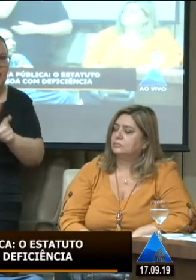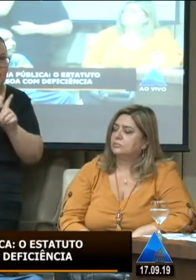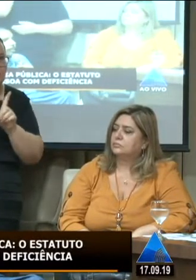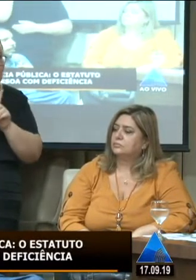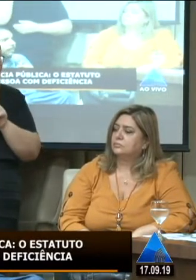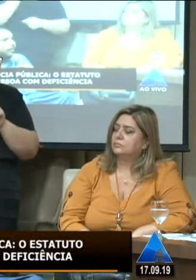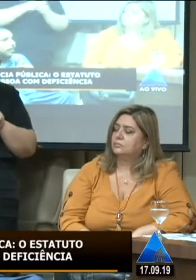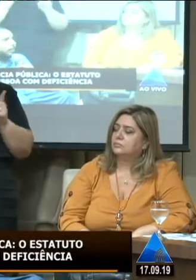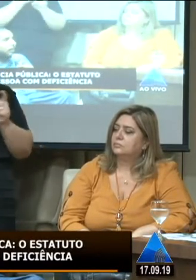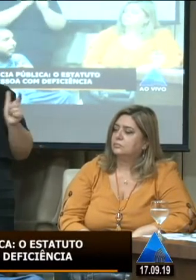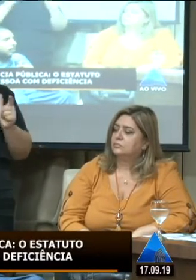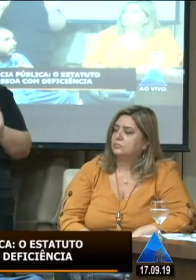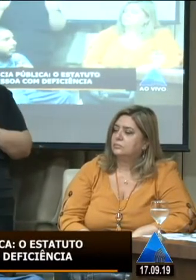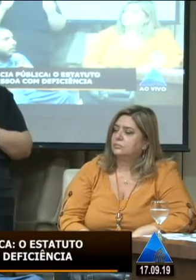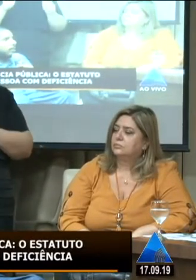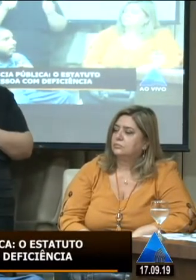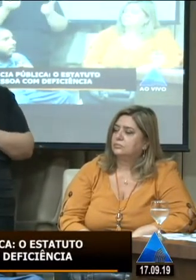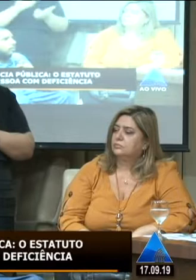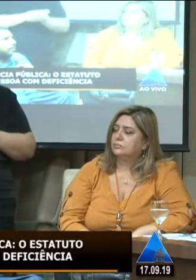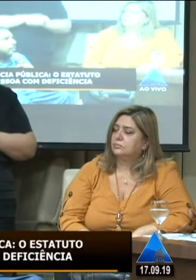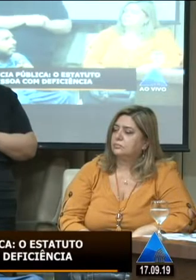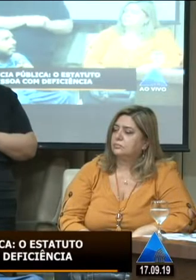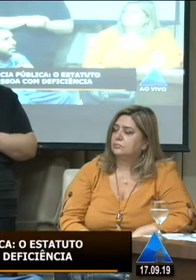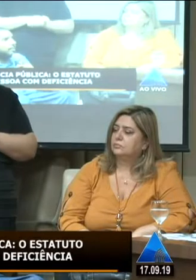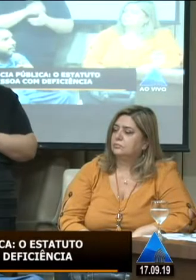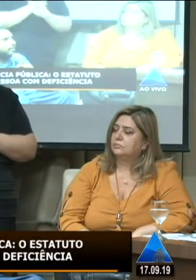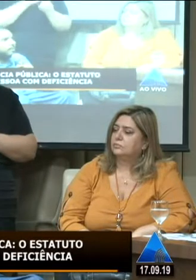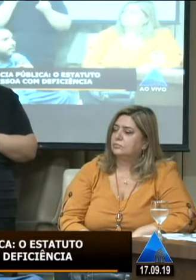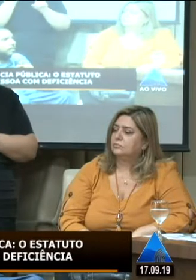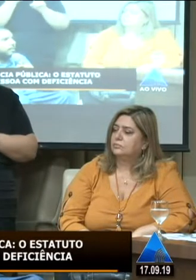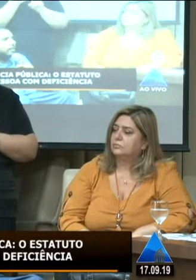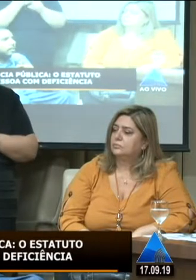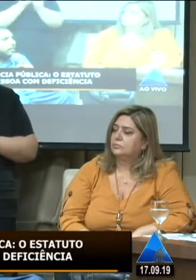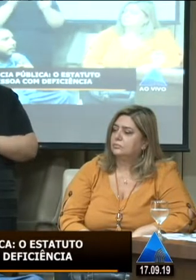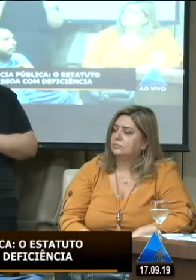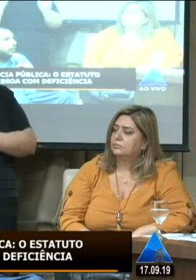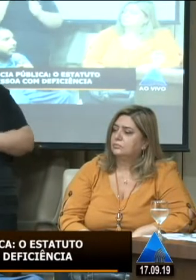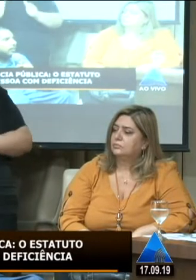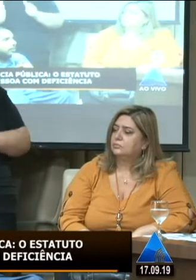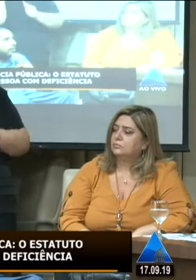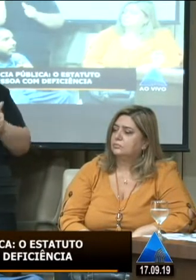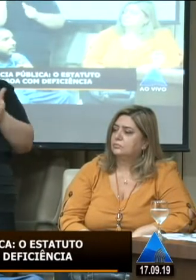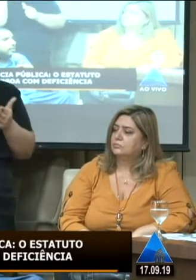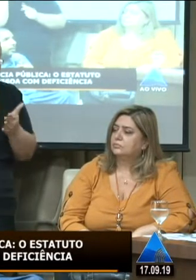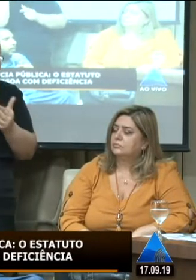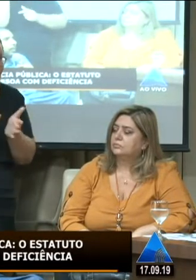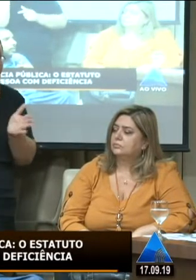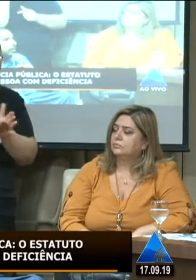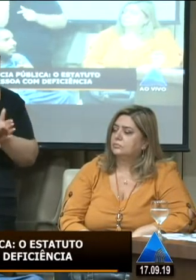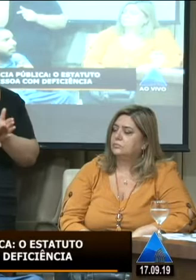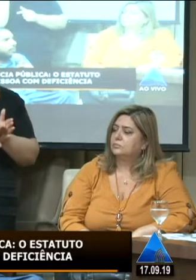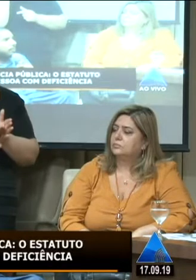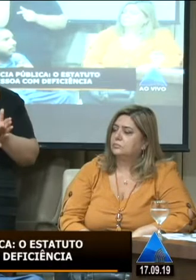que foi muitas vezes impossibilitado de chegar fora da sua